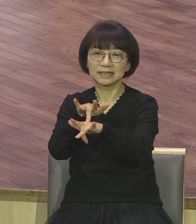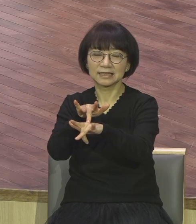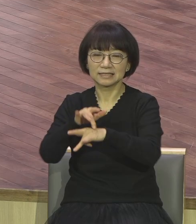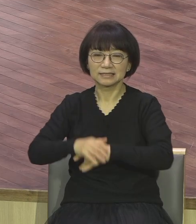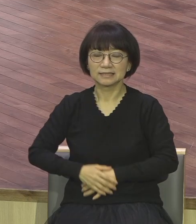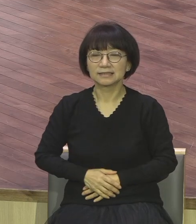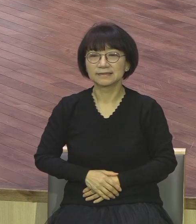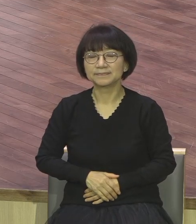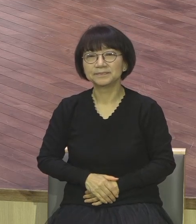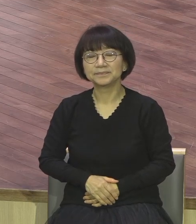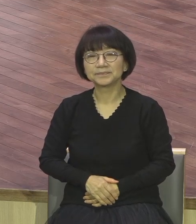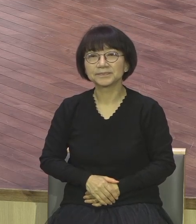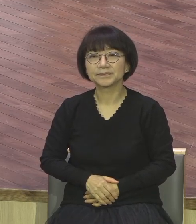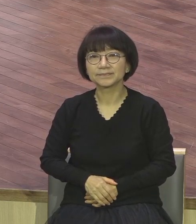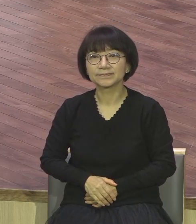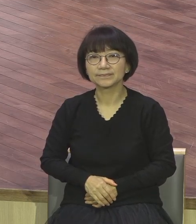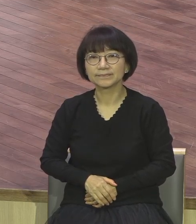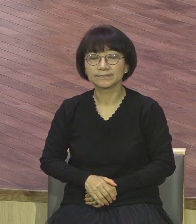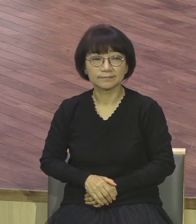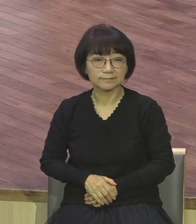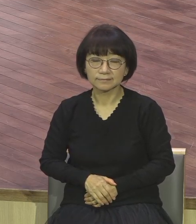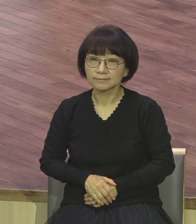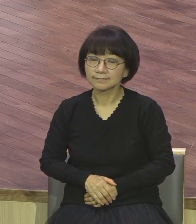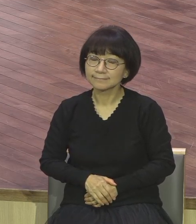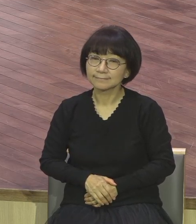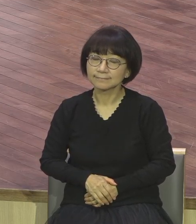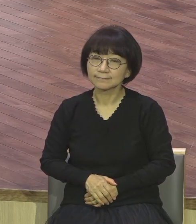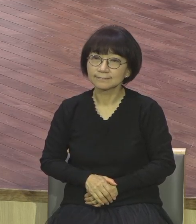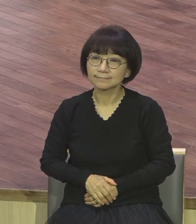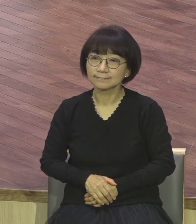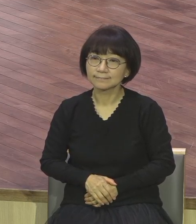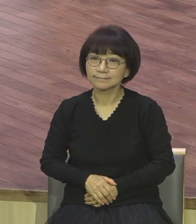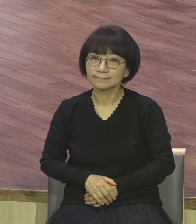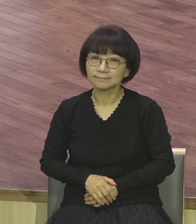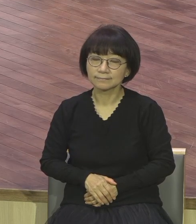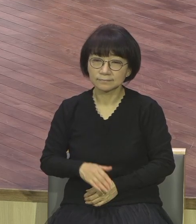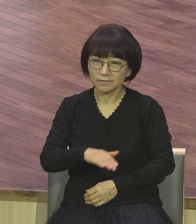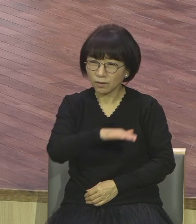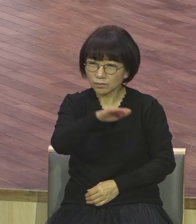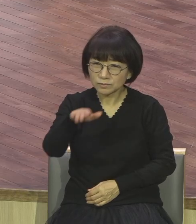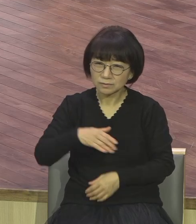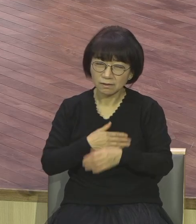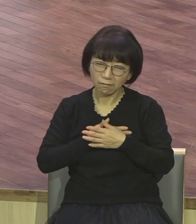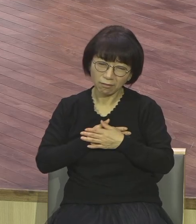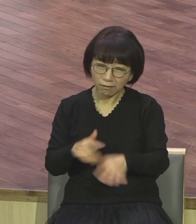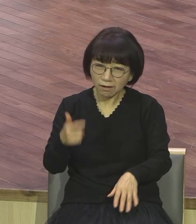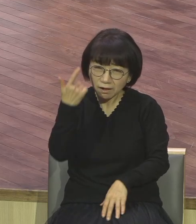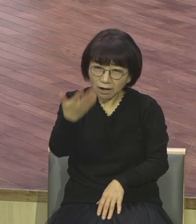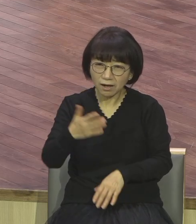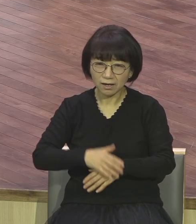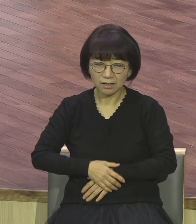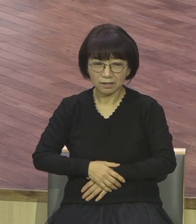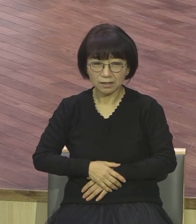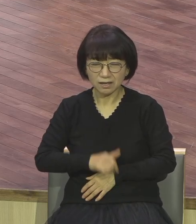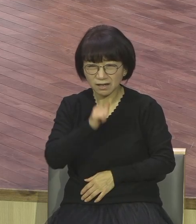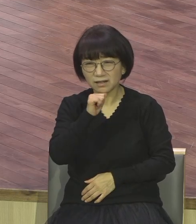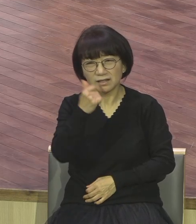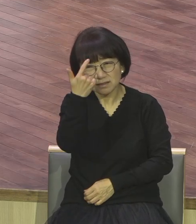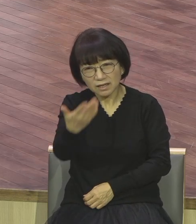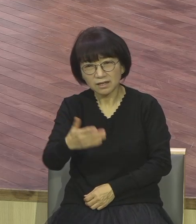표근합니까 가진 게 없습니까 늘 모자랍니까 늘 불만이